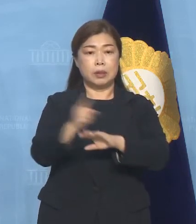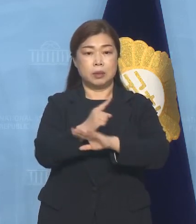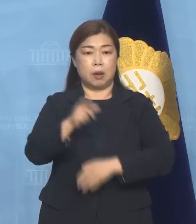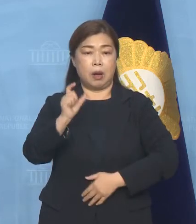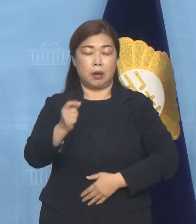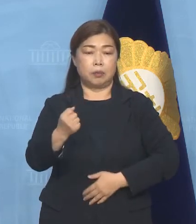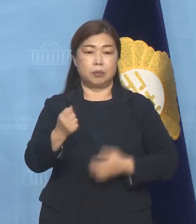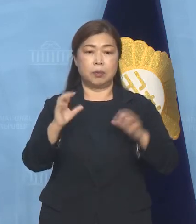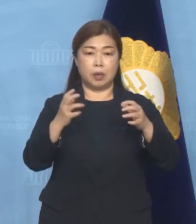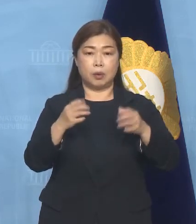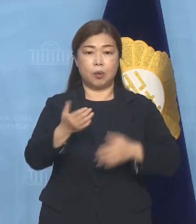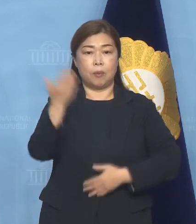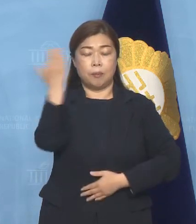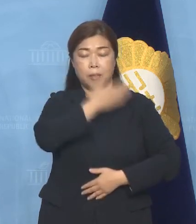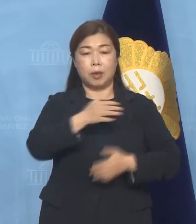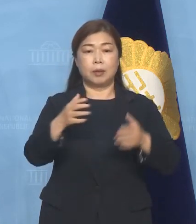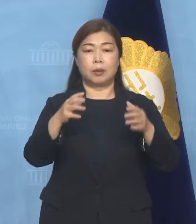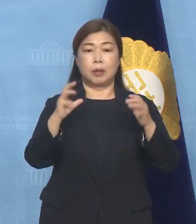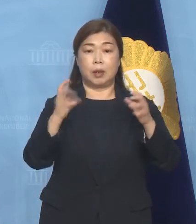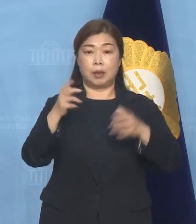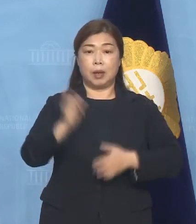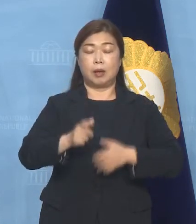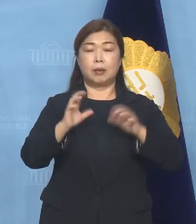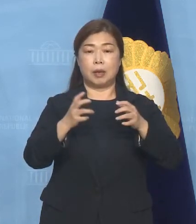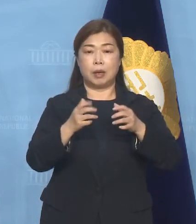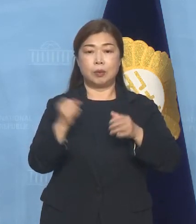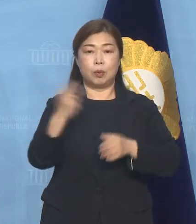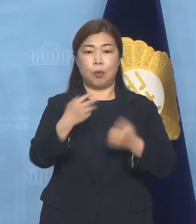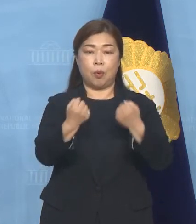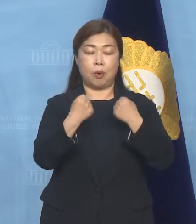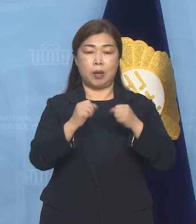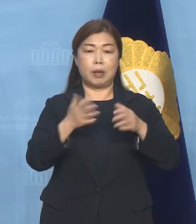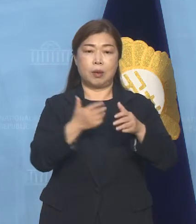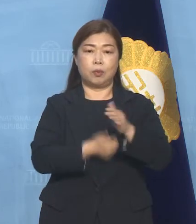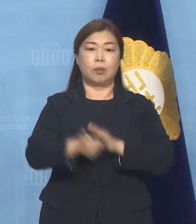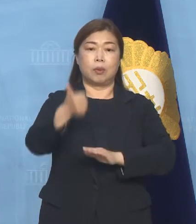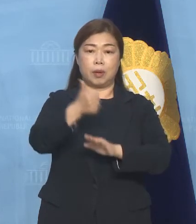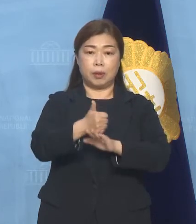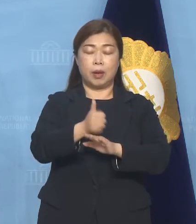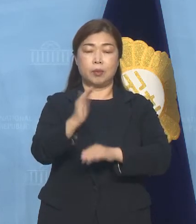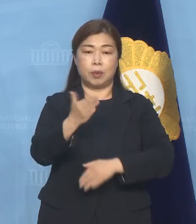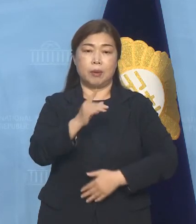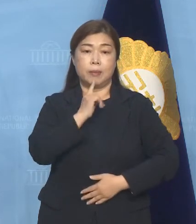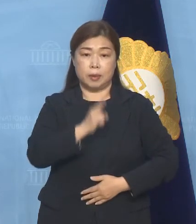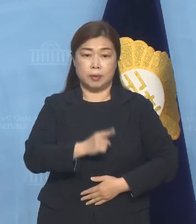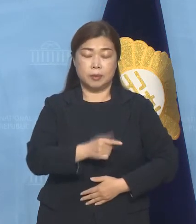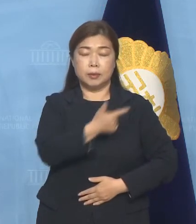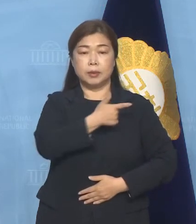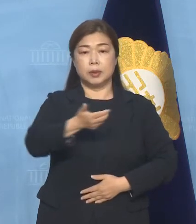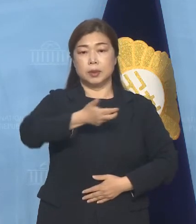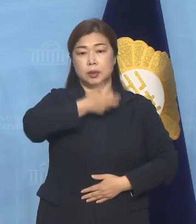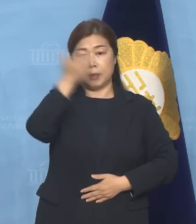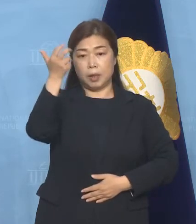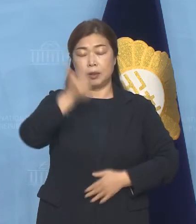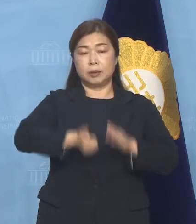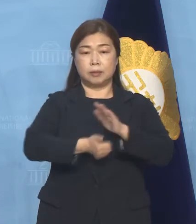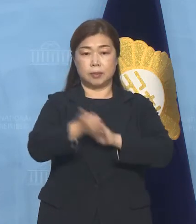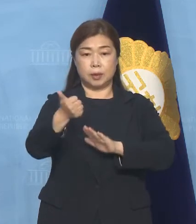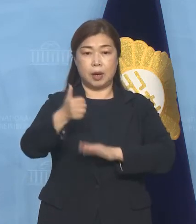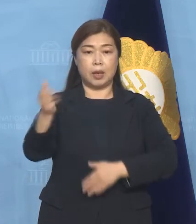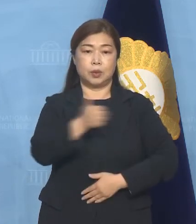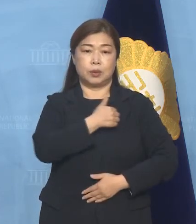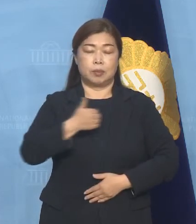그린 강국, 바이오헬스 강국으로 도약해야 한다라고 강조했고 큰 희망과 자신감을 갖고